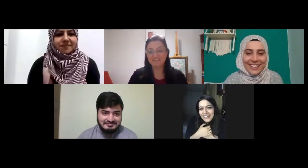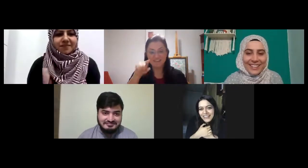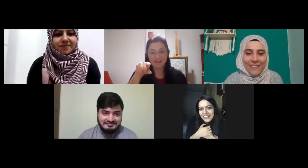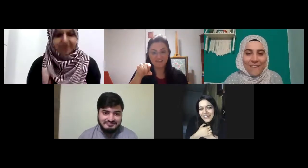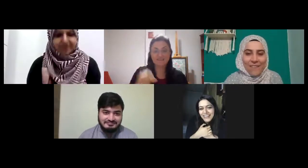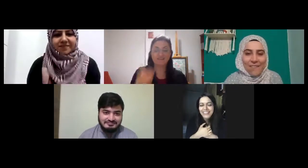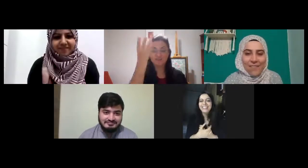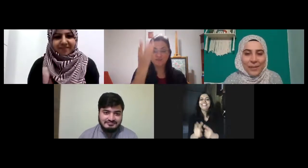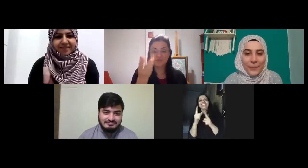sen